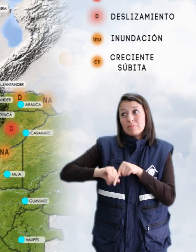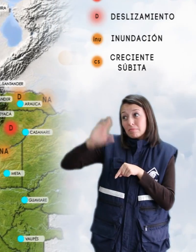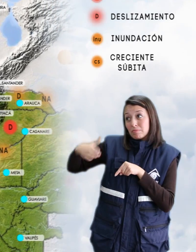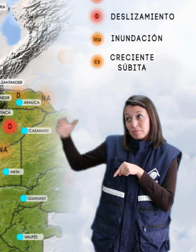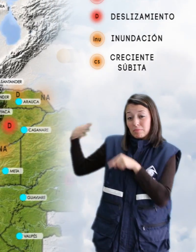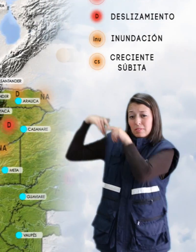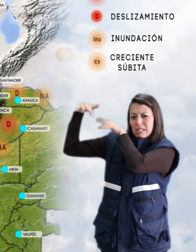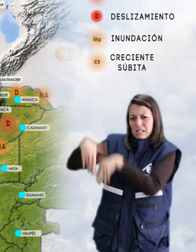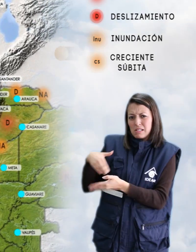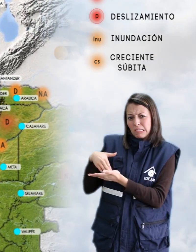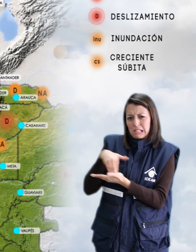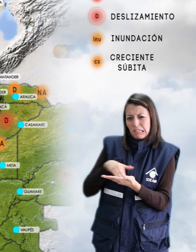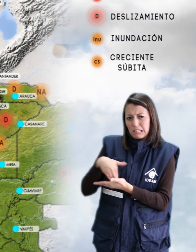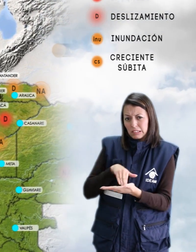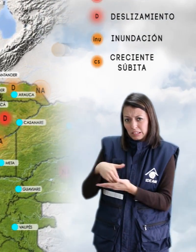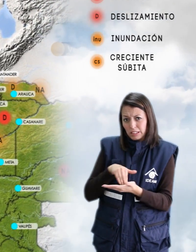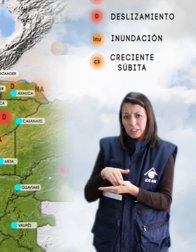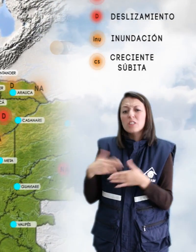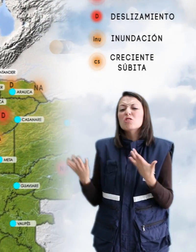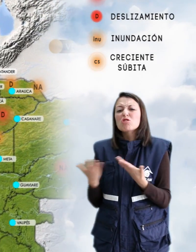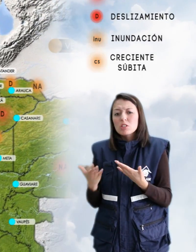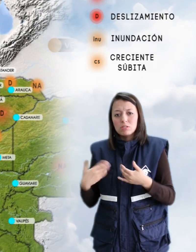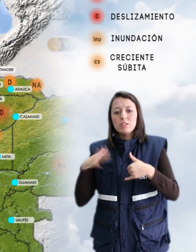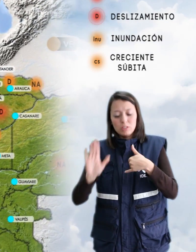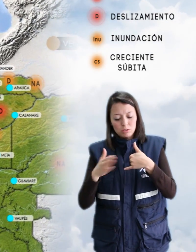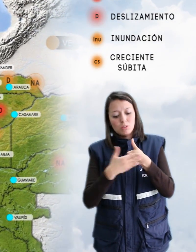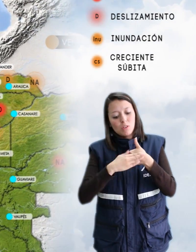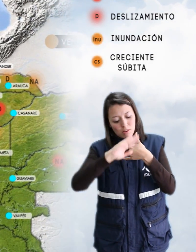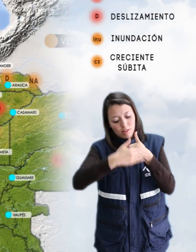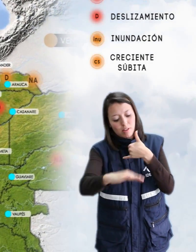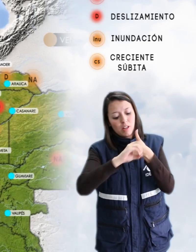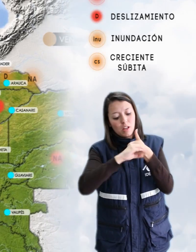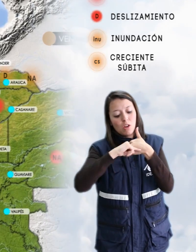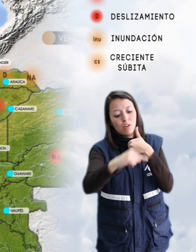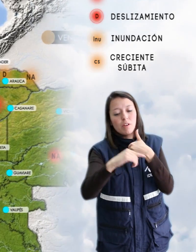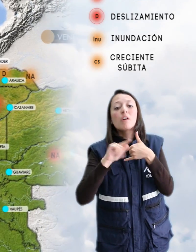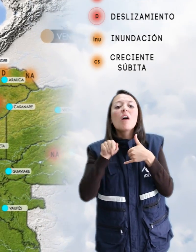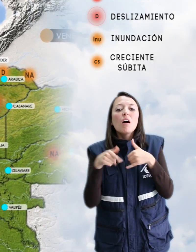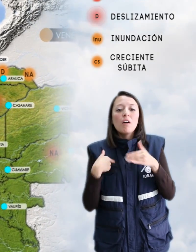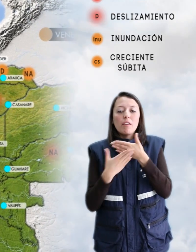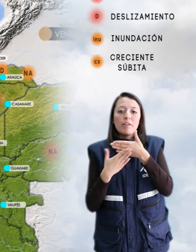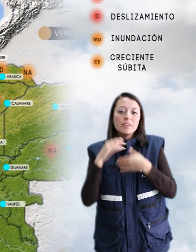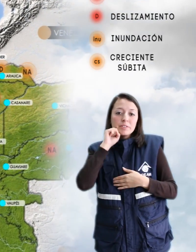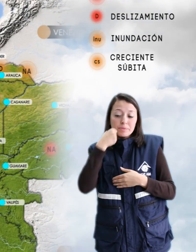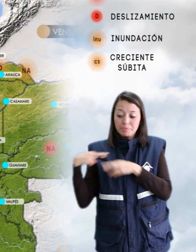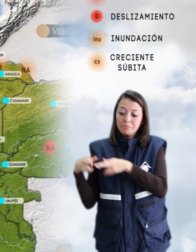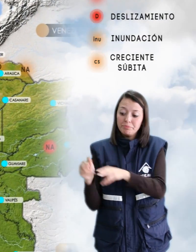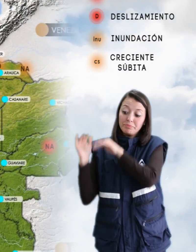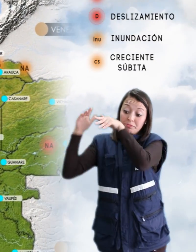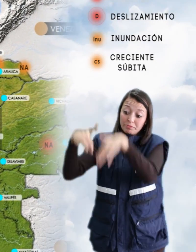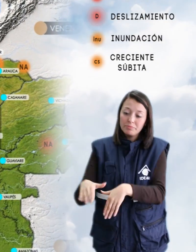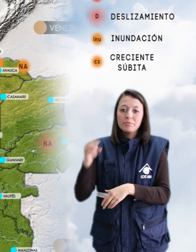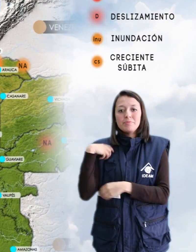tierra en sectores inestables o de alta pendiente en las regiones Andina y Orinoquía, alerta naranja por niveles altos en los